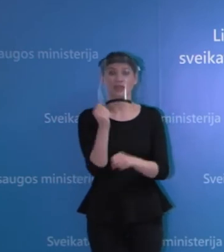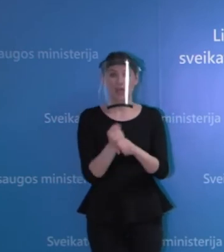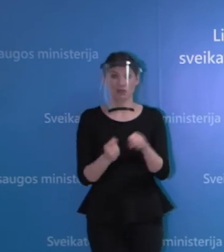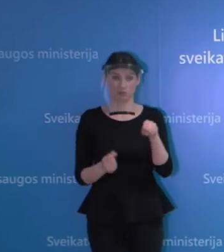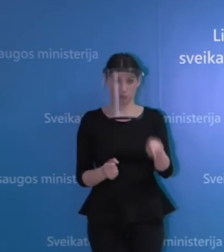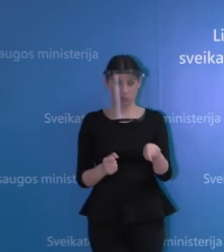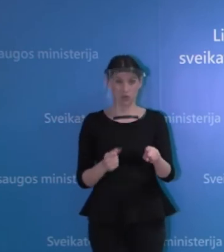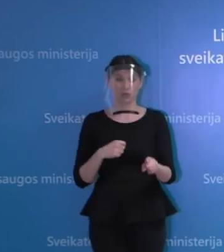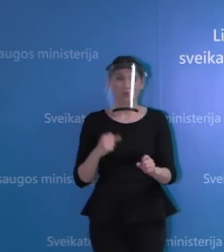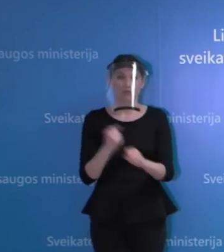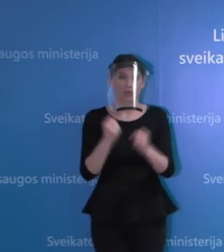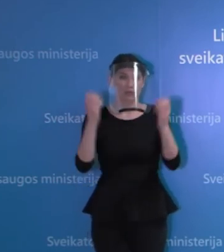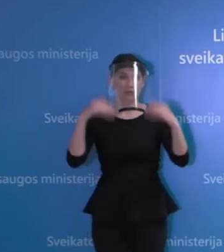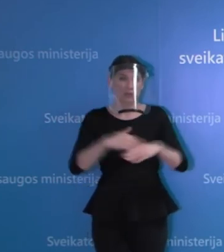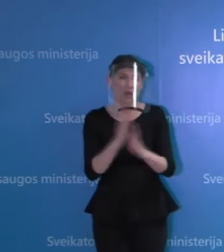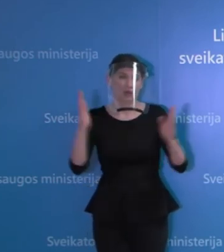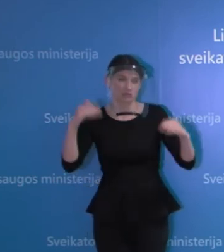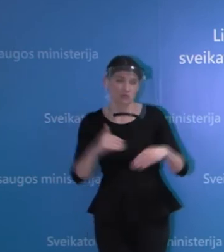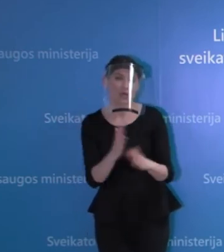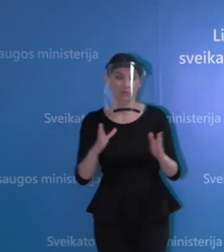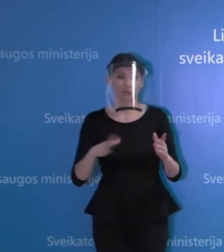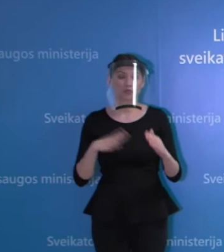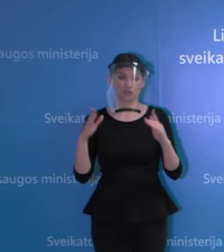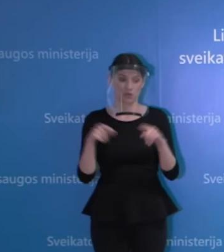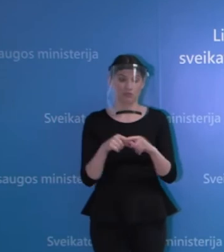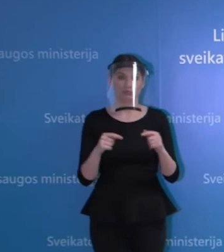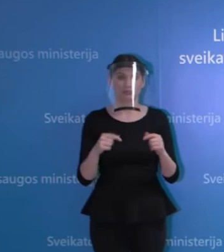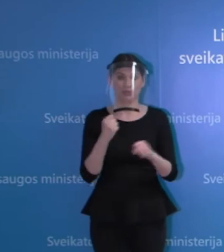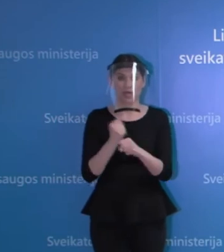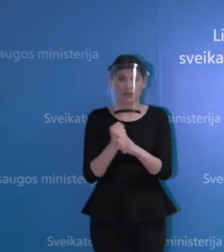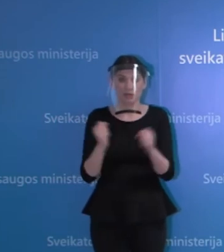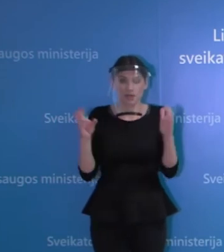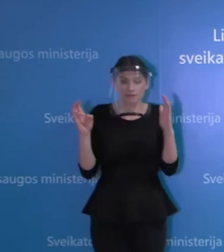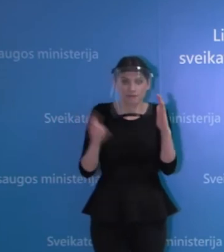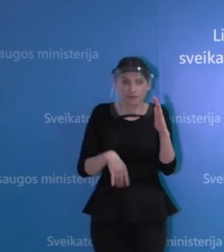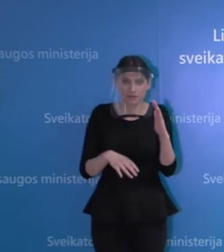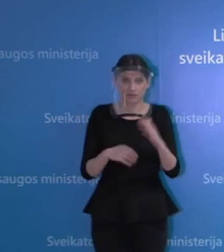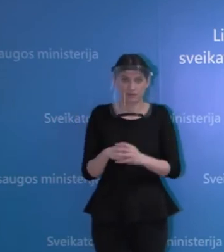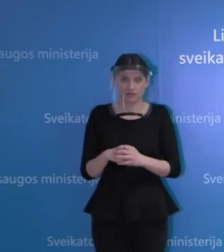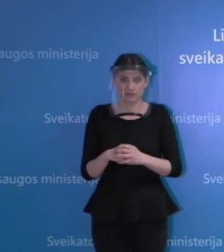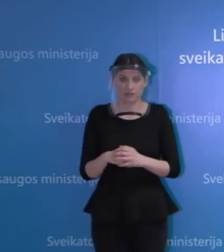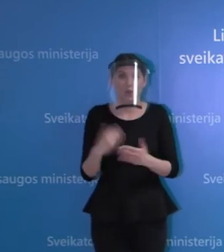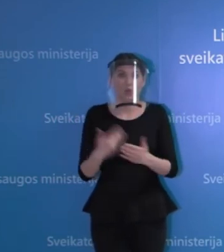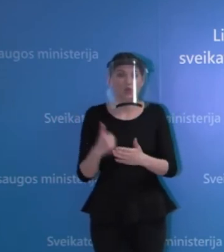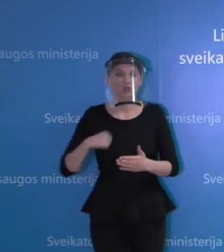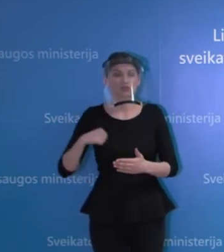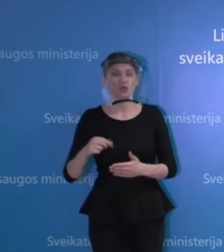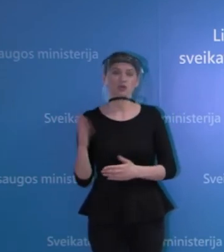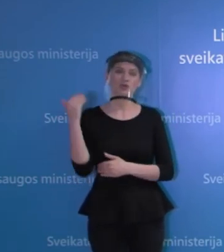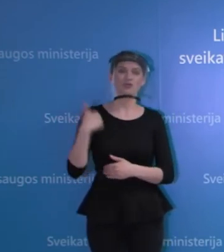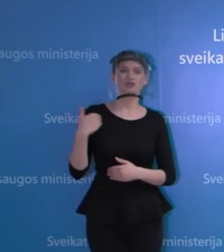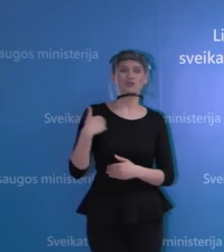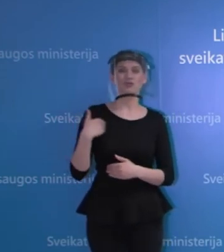parasta pagalbą ir teikia. Tai jie savotiškai ten ir buvo izoliavęsi, nes nelabai atsirado norinčių, kas kam nors